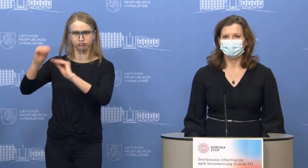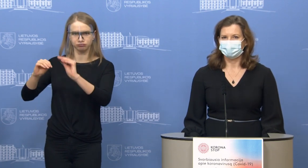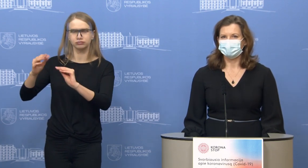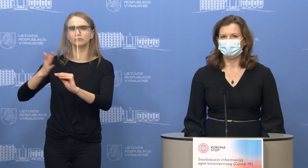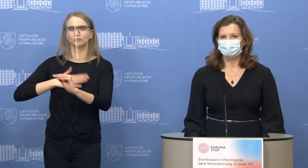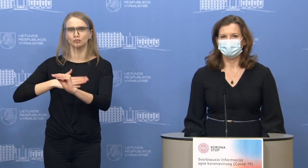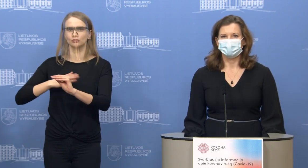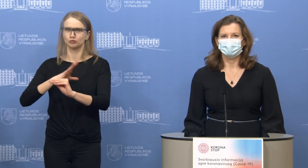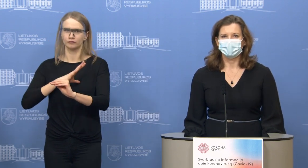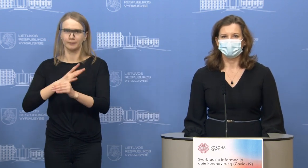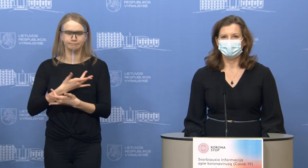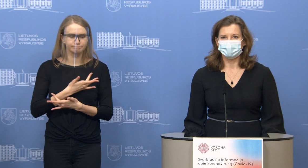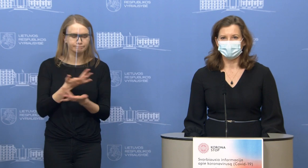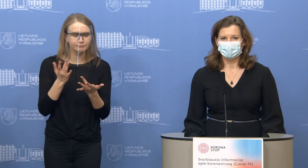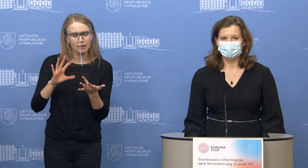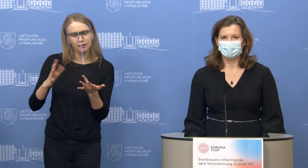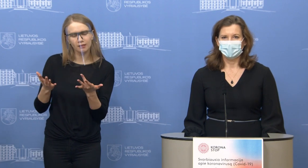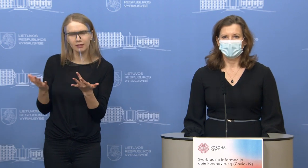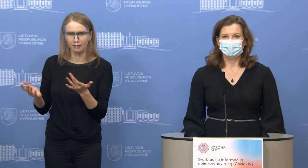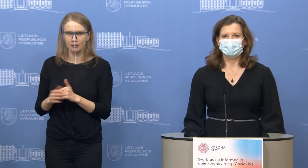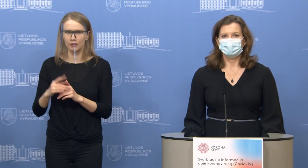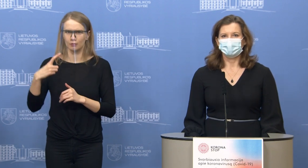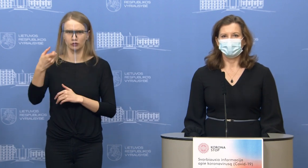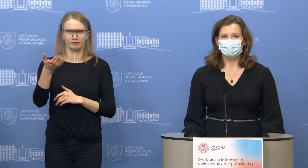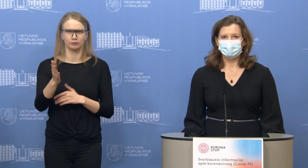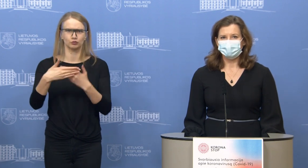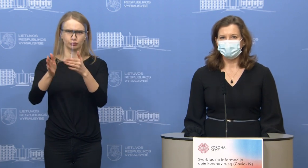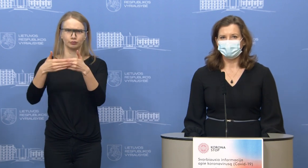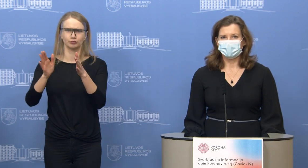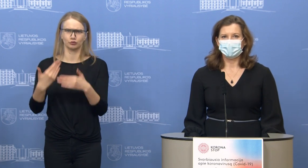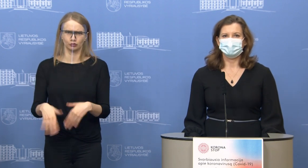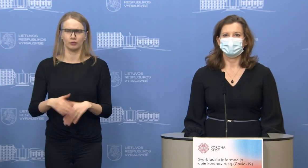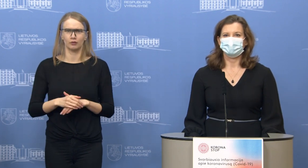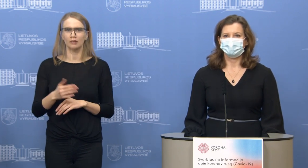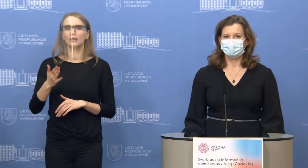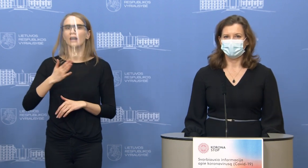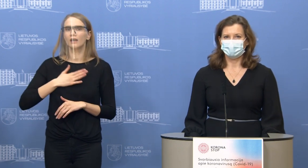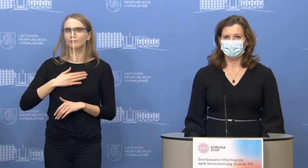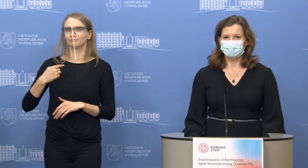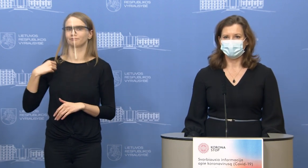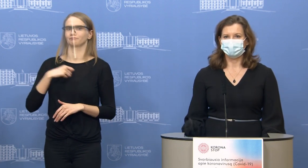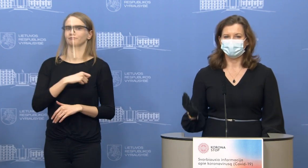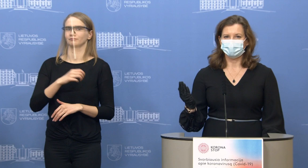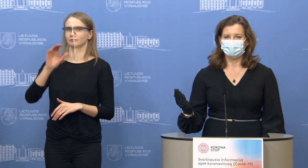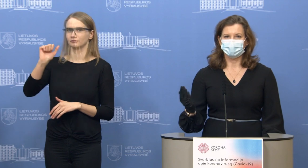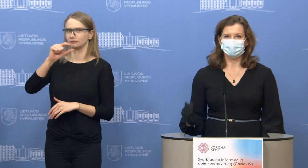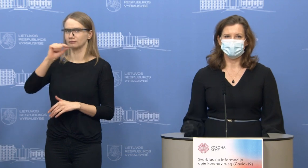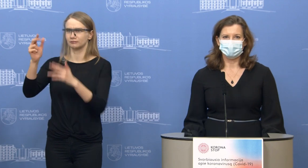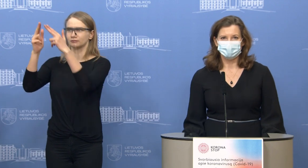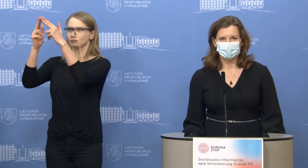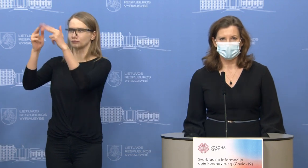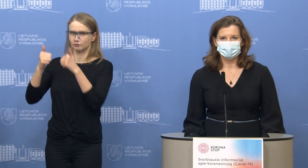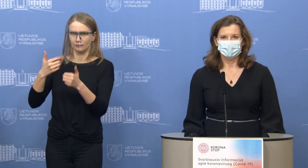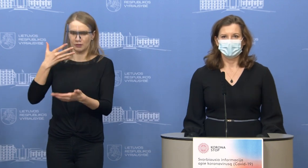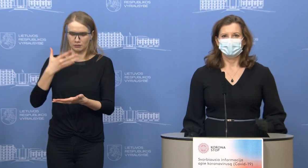turėtų, manau, startuoti jau netgi kitą savaitę. Parsisiunčiu aplikaciją, su savo aplikaciją nufotografuoju